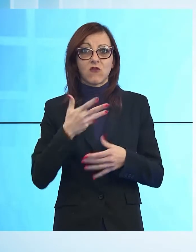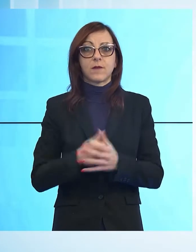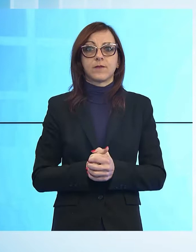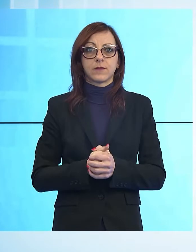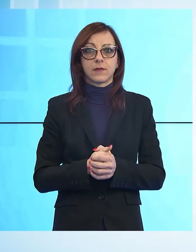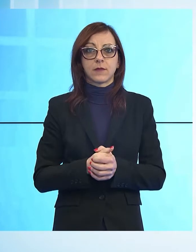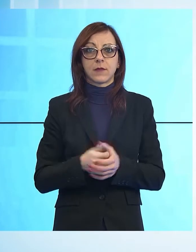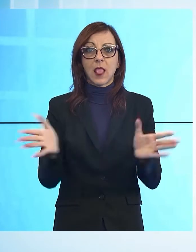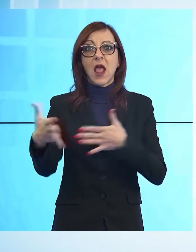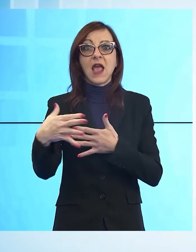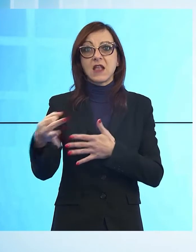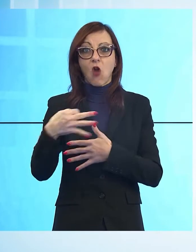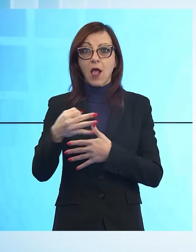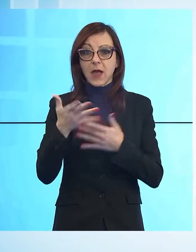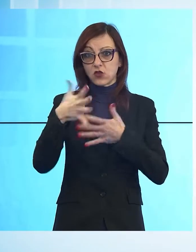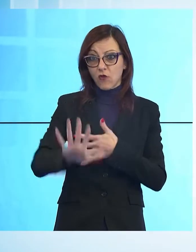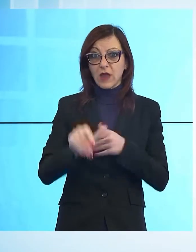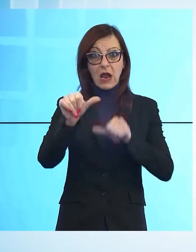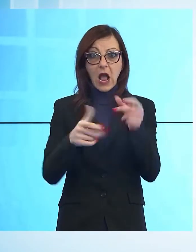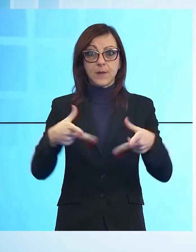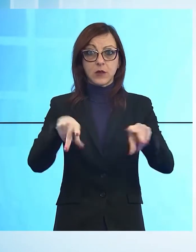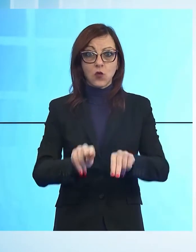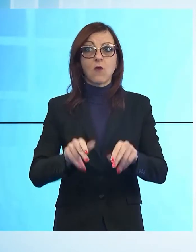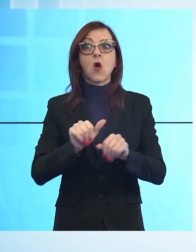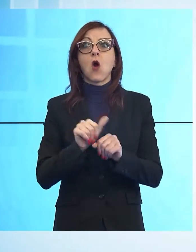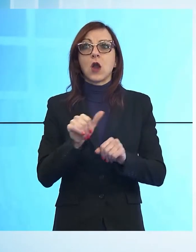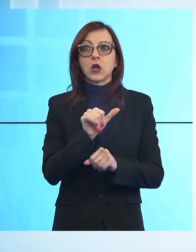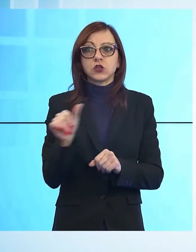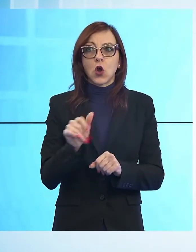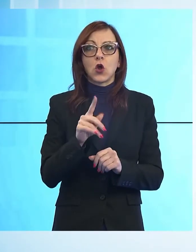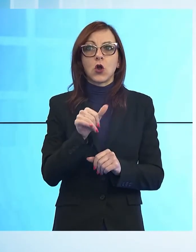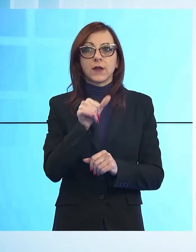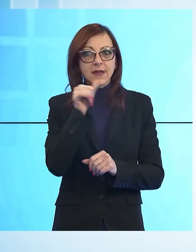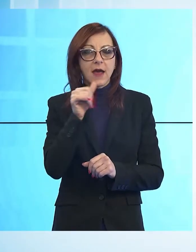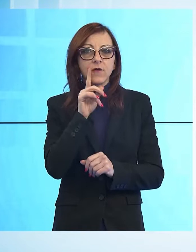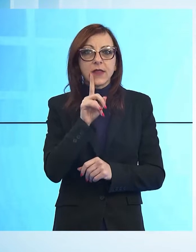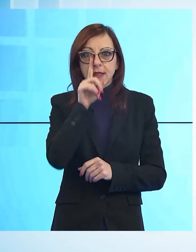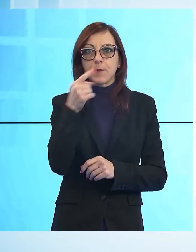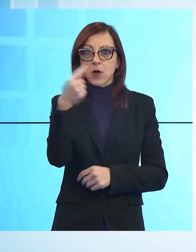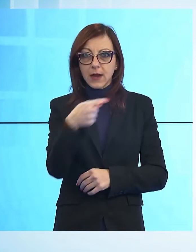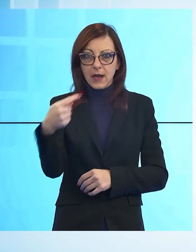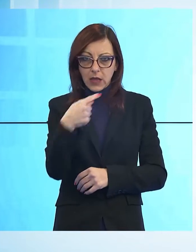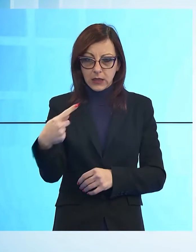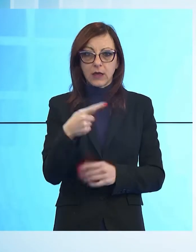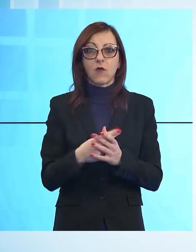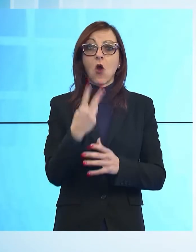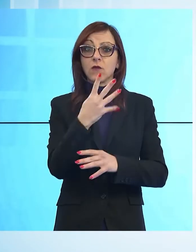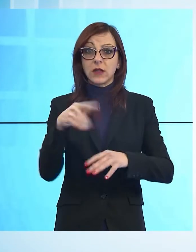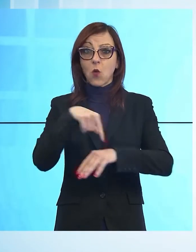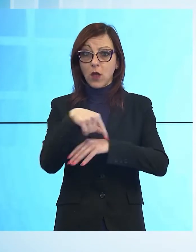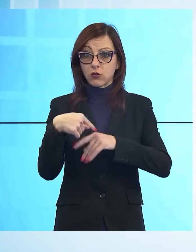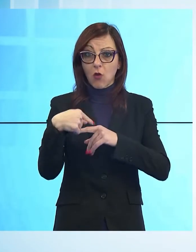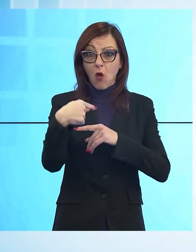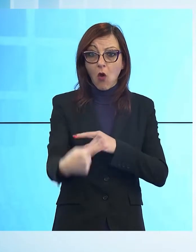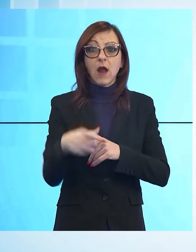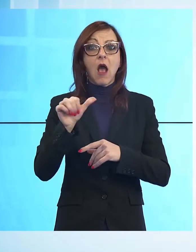isolamento, si cambia ancora, ora serve solo il pone negativo, nuova disposizione dalla regione se entro 24 ore non arriva il via libera